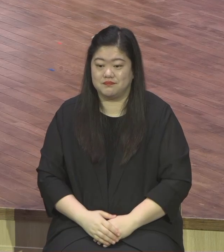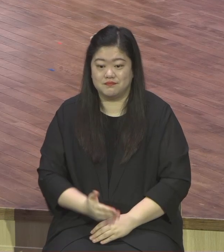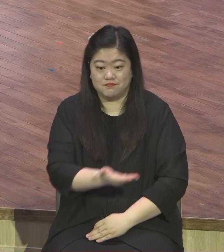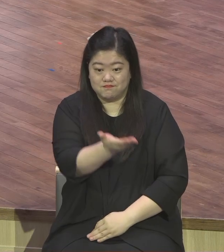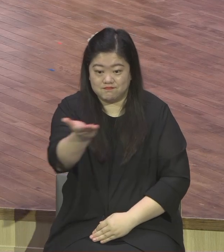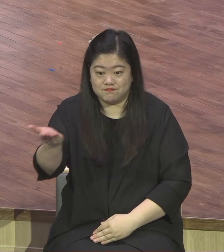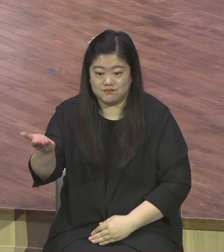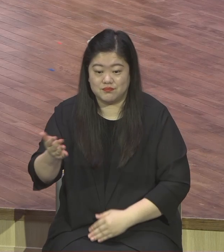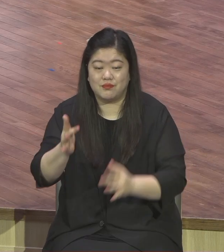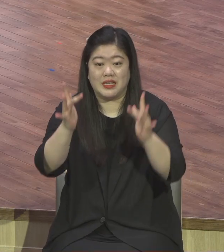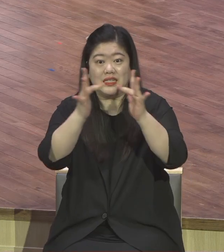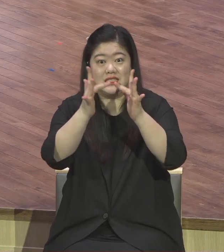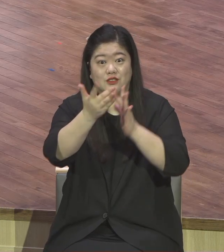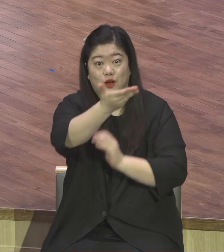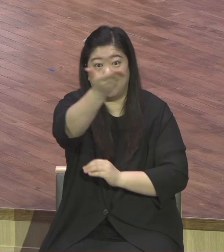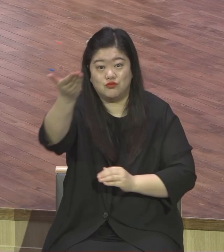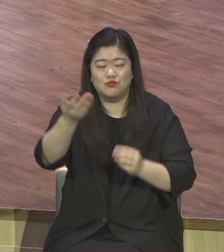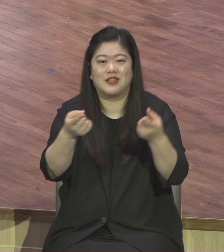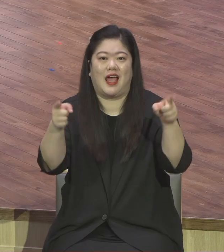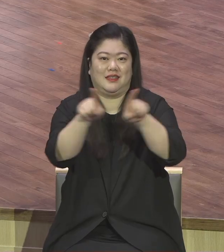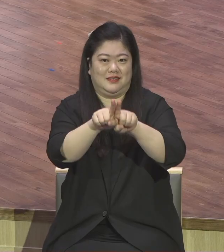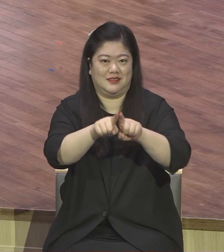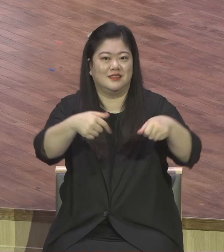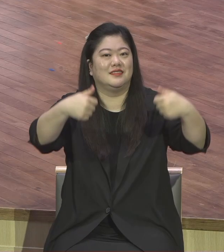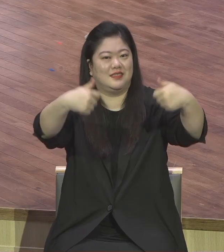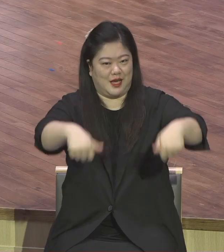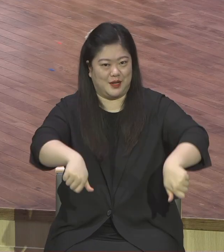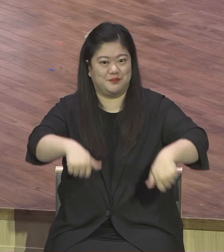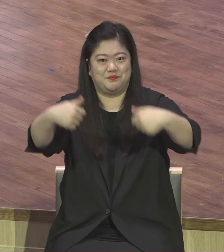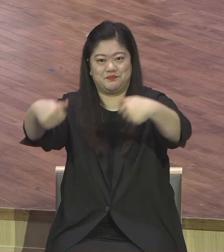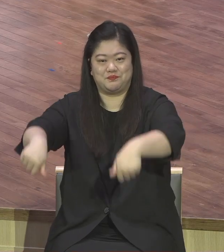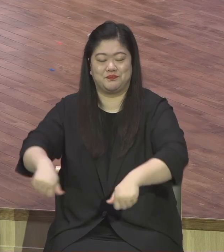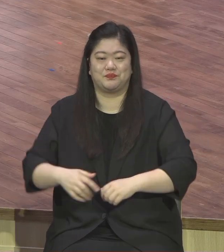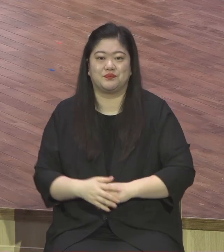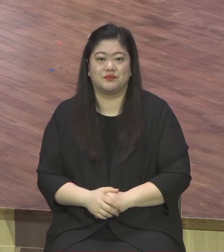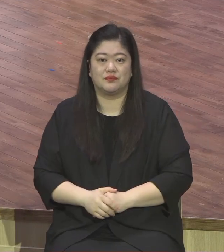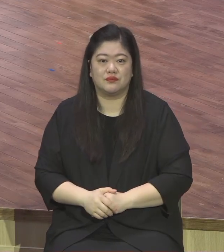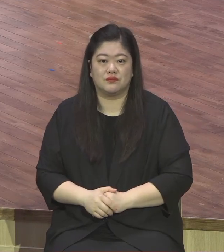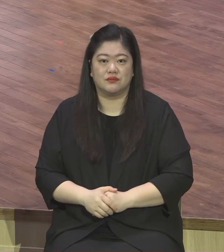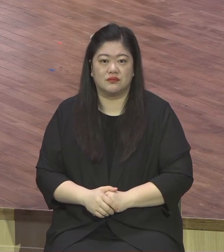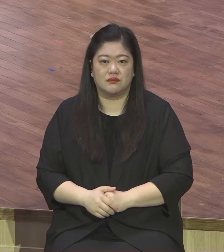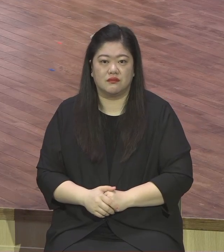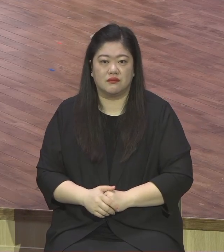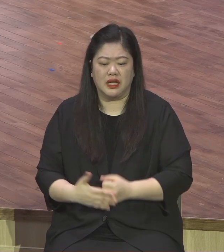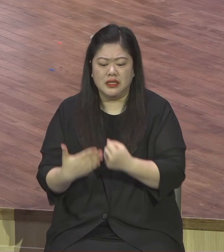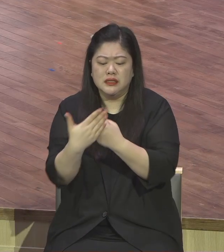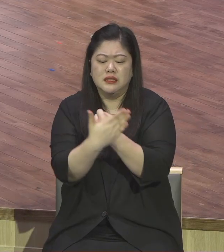승두들, 해외의 승두들 같이 서로 다 인사합시다. 은내를 고백하는 삶이 됩시다.